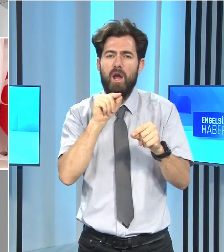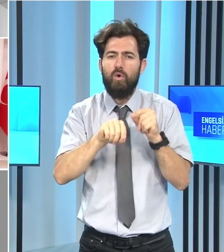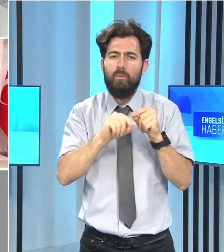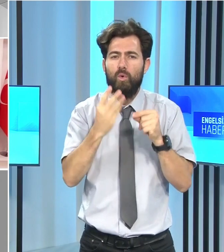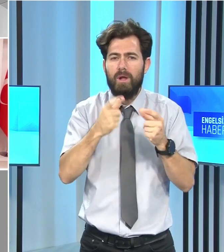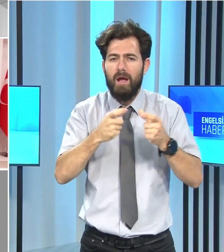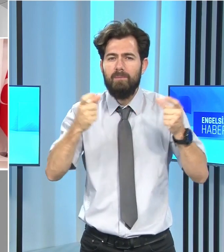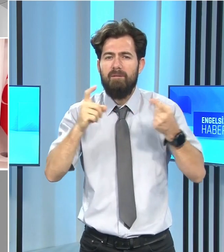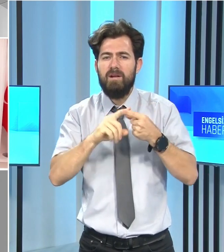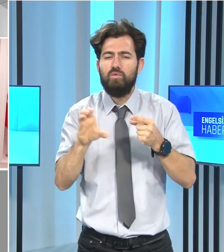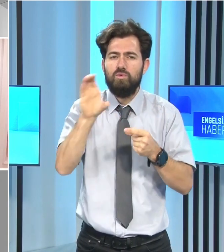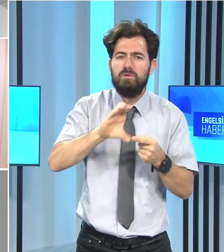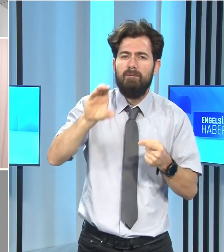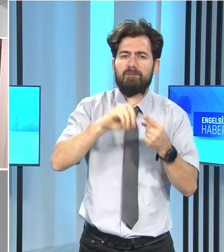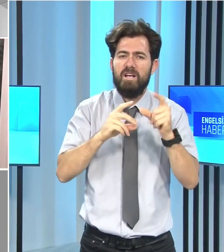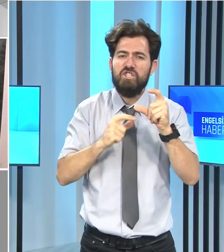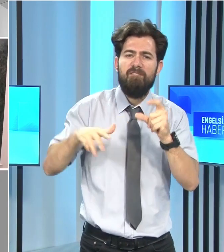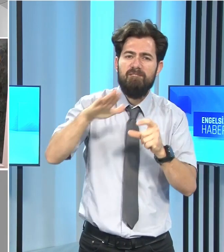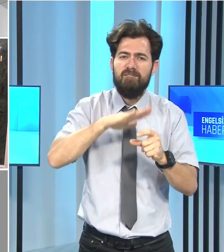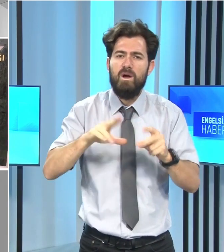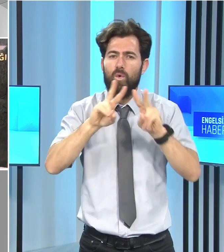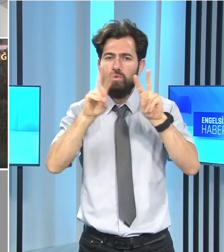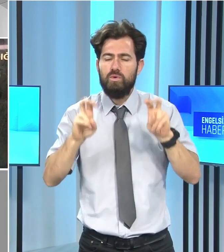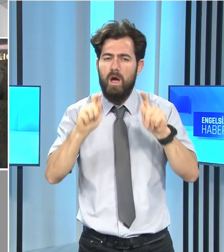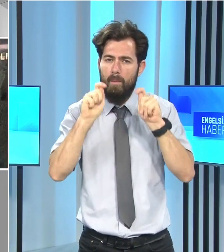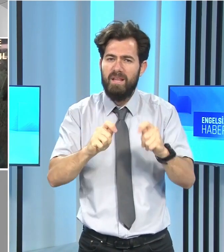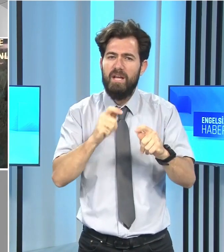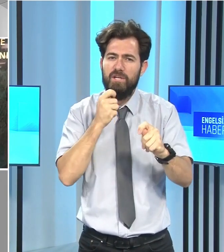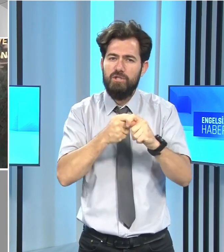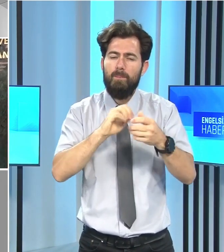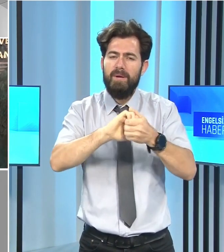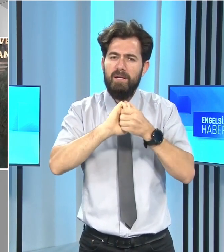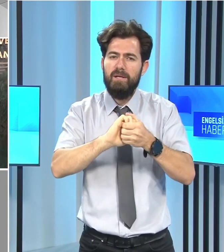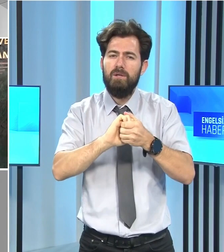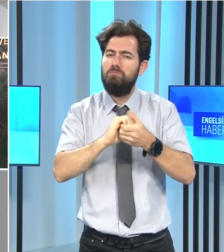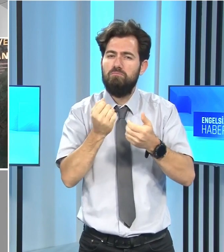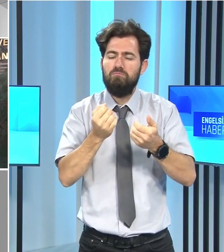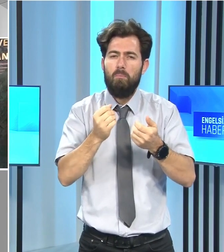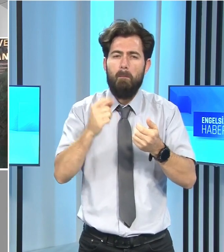turizm ve çevre alanında yapılabilecek işbirliği seçenekleri görüşüldü.